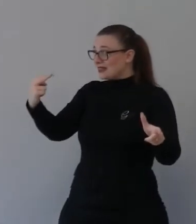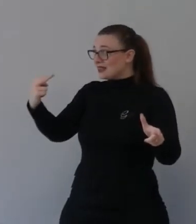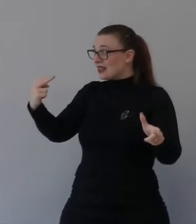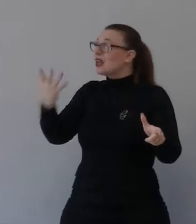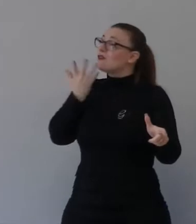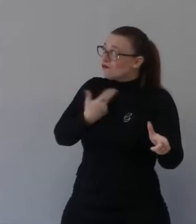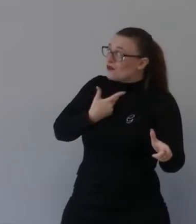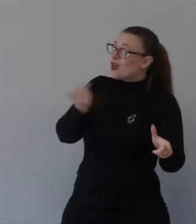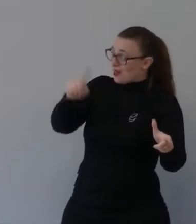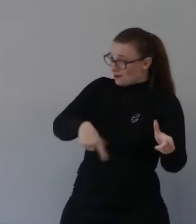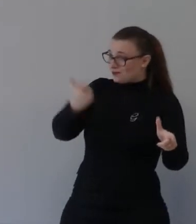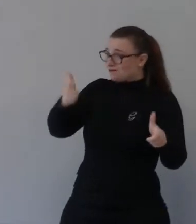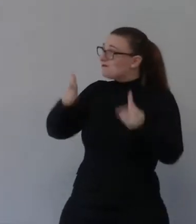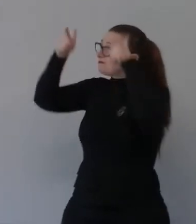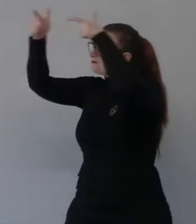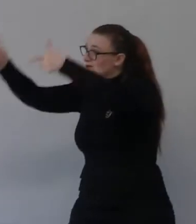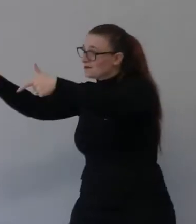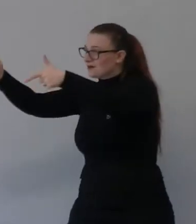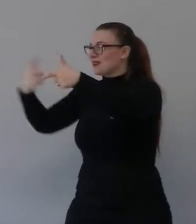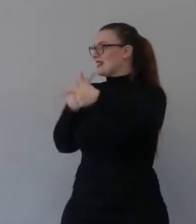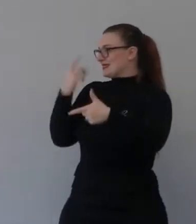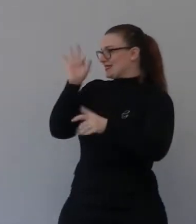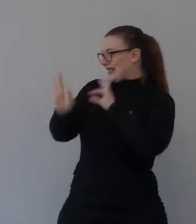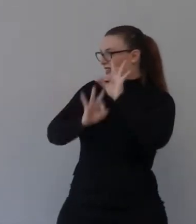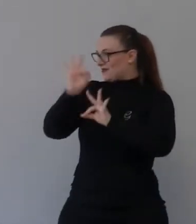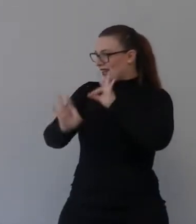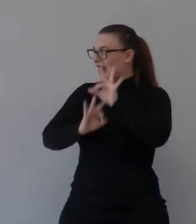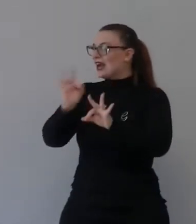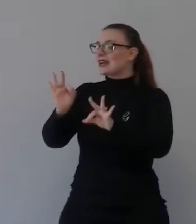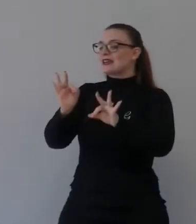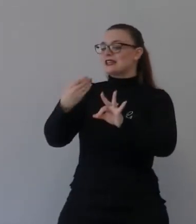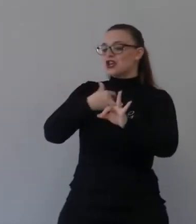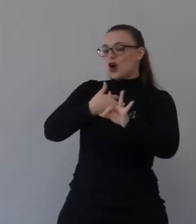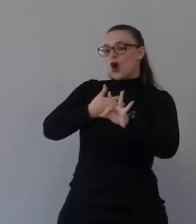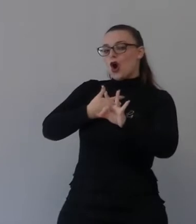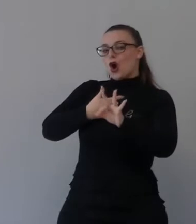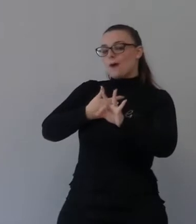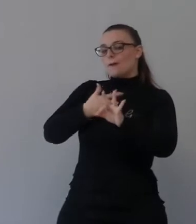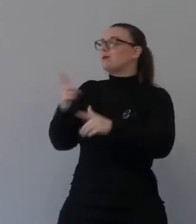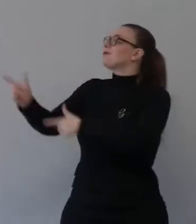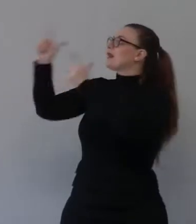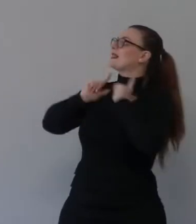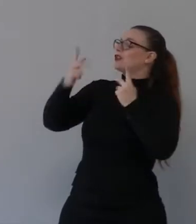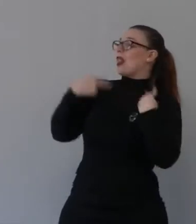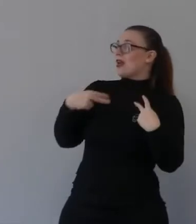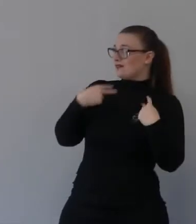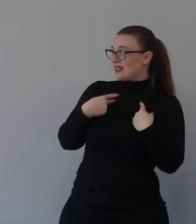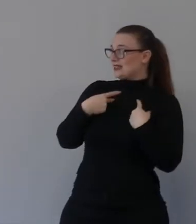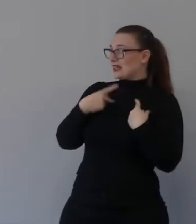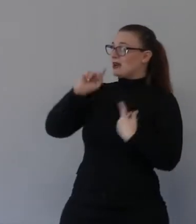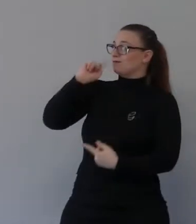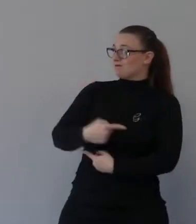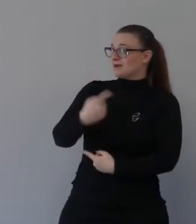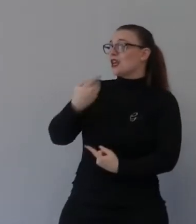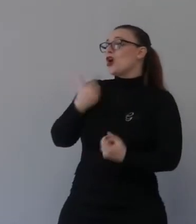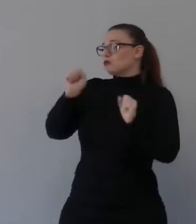uomini schiavi donne schiavi lo vedano e perché altri prigionieri o prigionieri del mondo lo vedano vengono attratte e